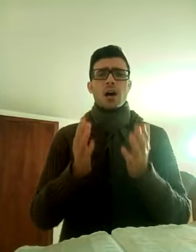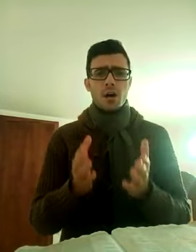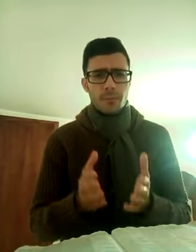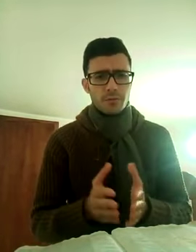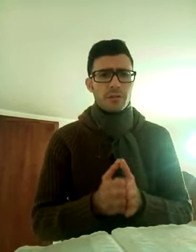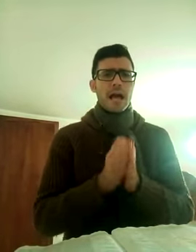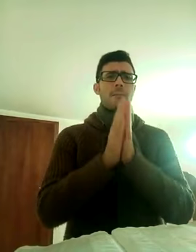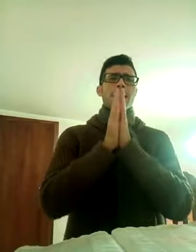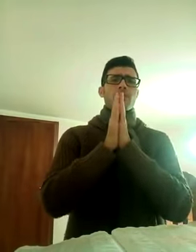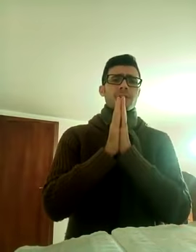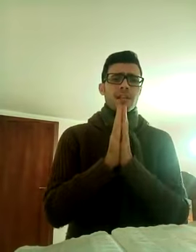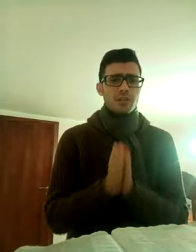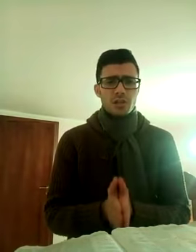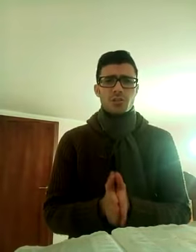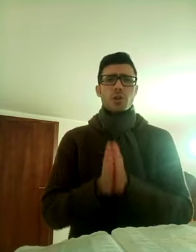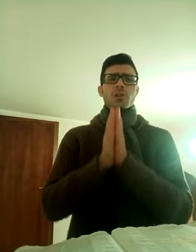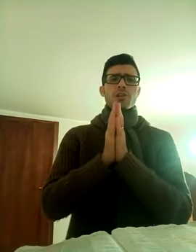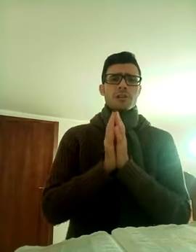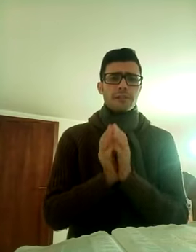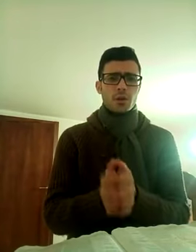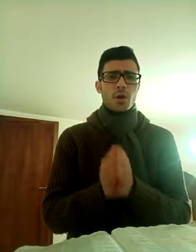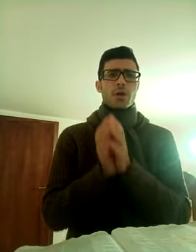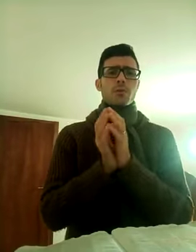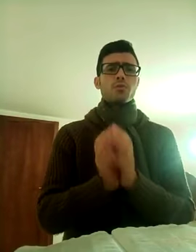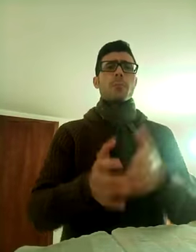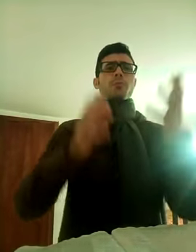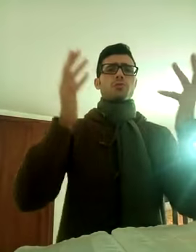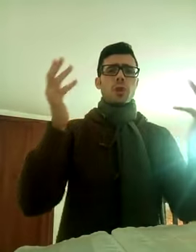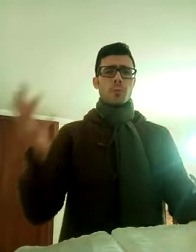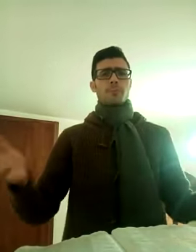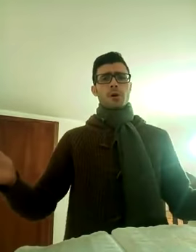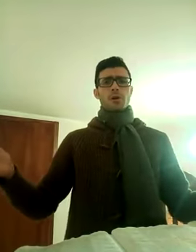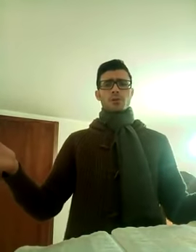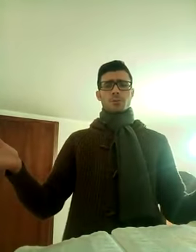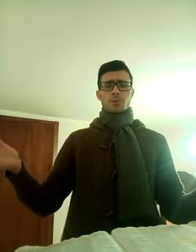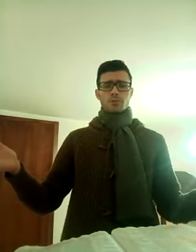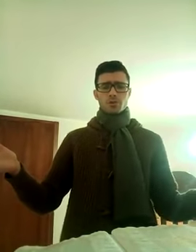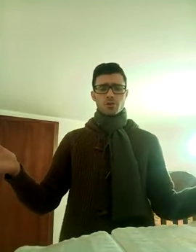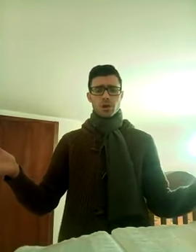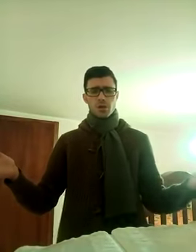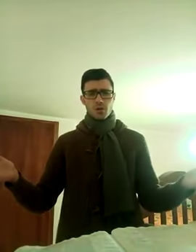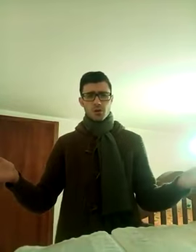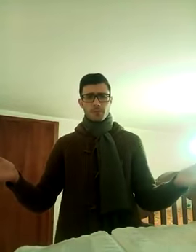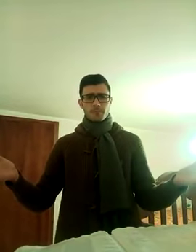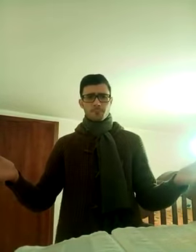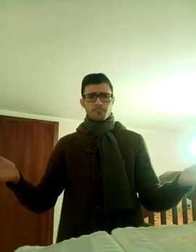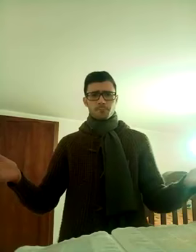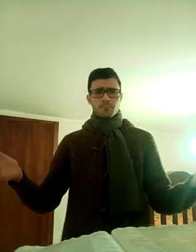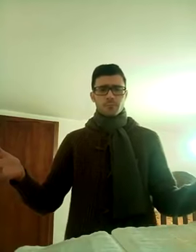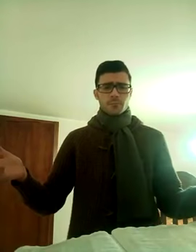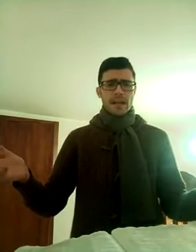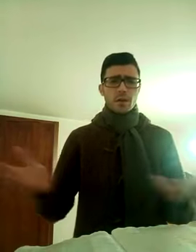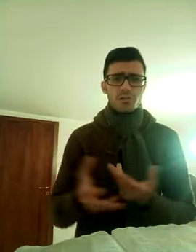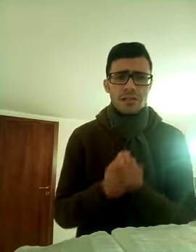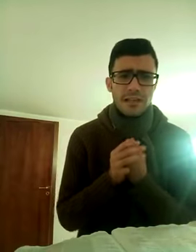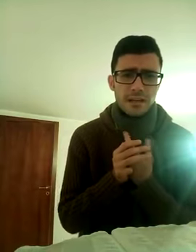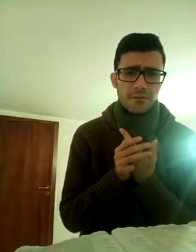opere, tu dirai, ma cosa dici, chi te lo dice a te con un aiuto, purtroppo oggi, molto giorno, è così cari